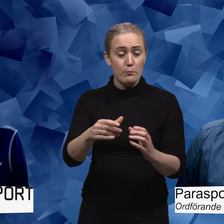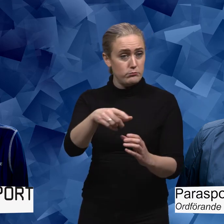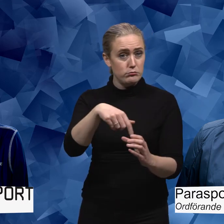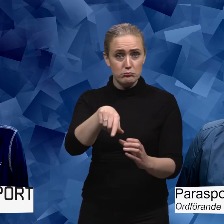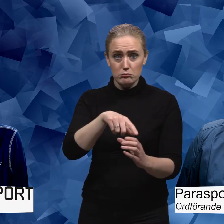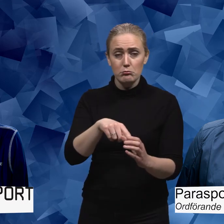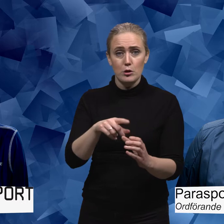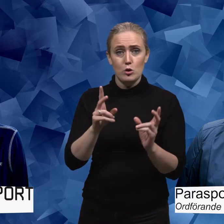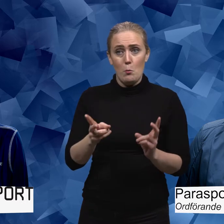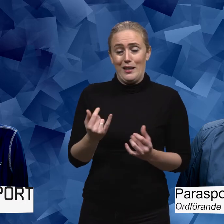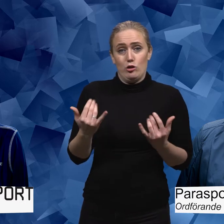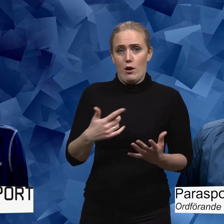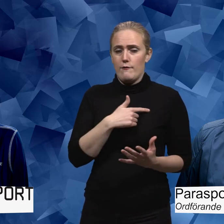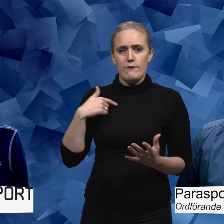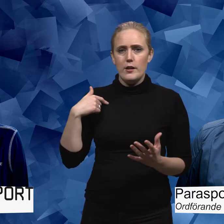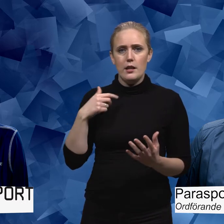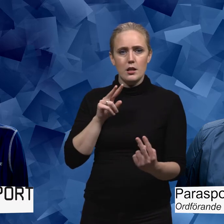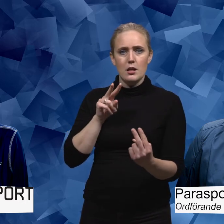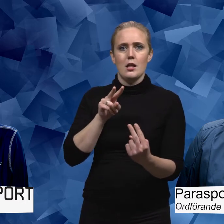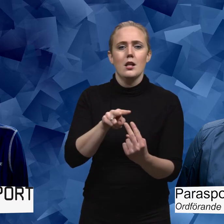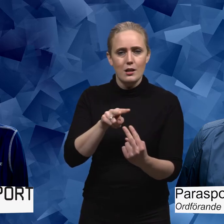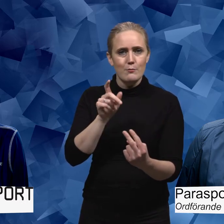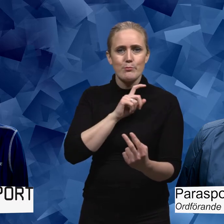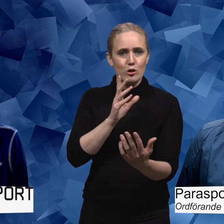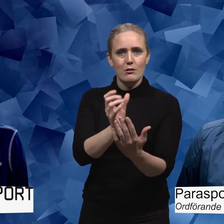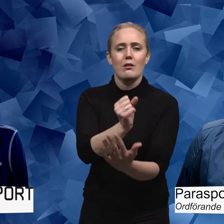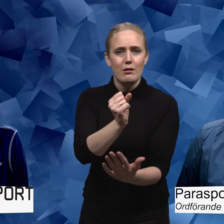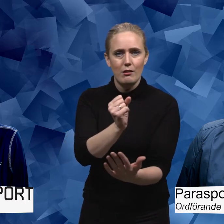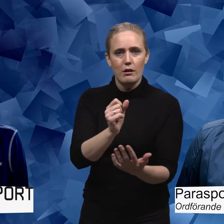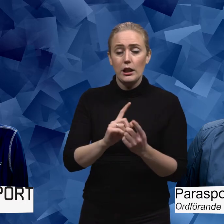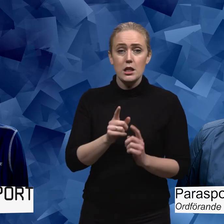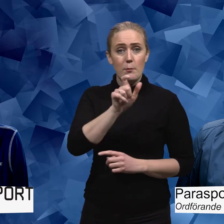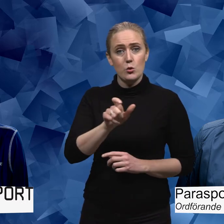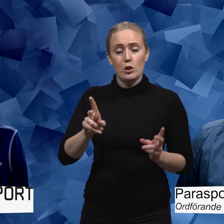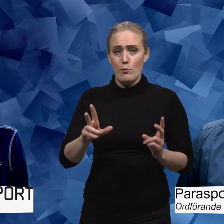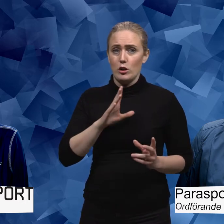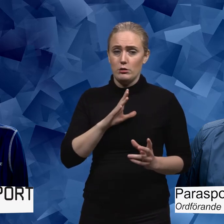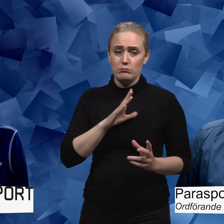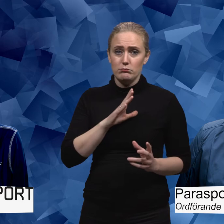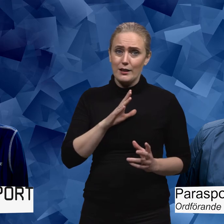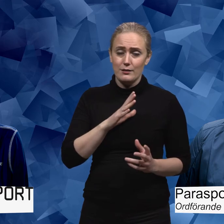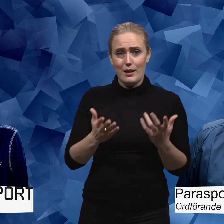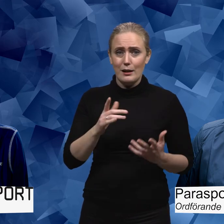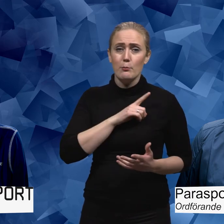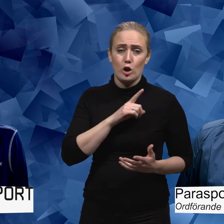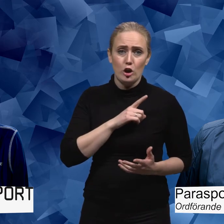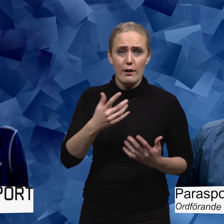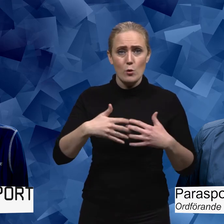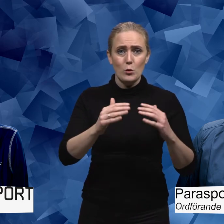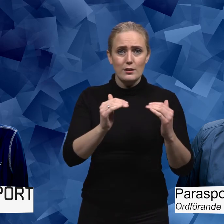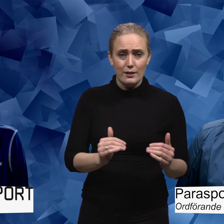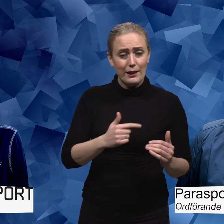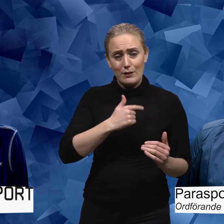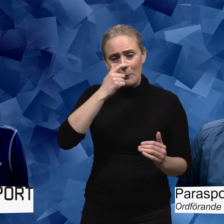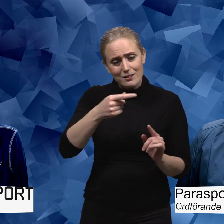målgrupper som vi idag inte riktigt når. Kanske då personer med ganska omfattande funktionsnedsättningar och